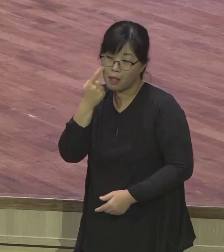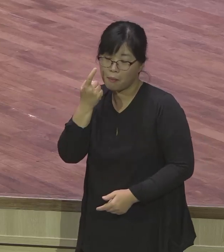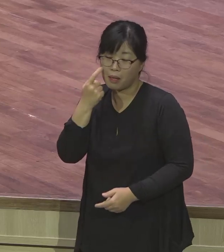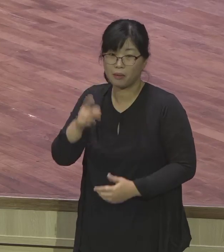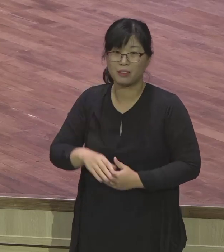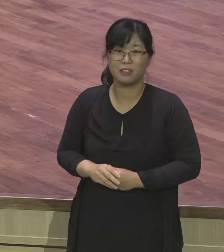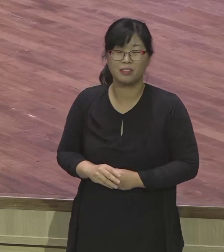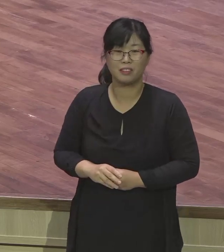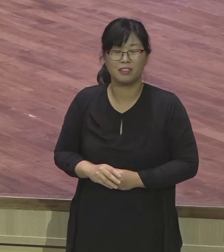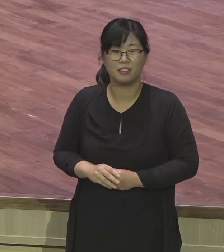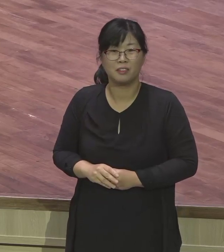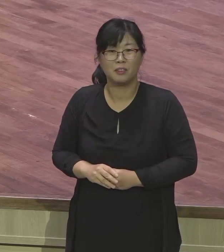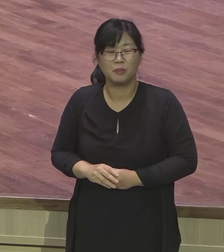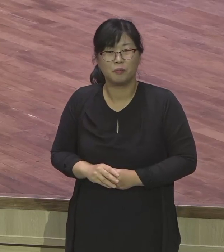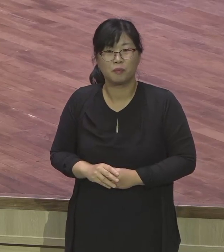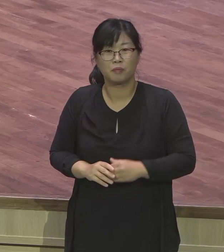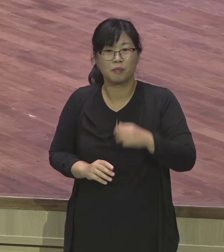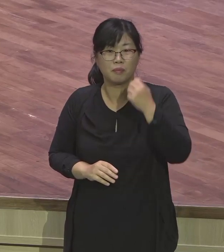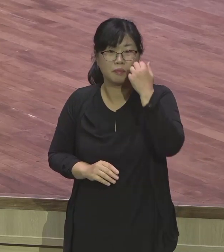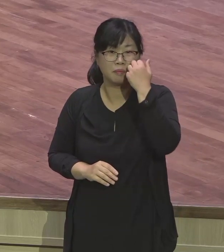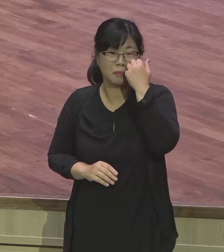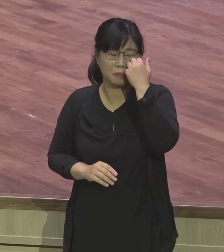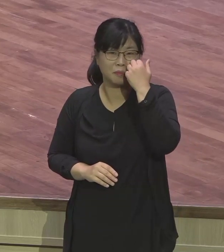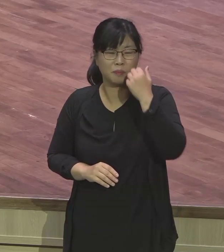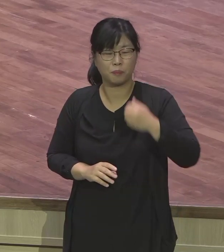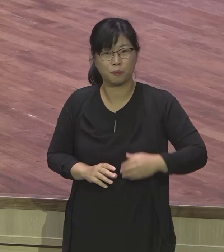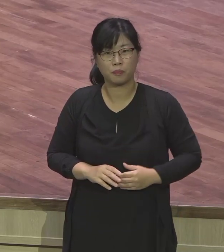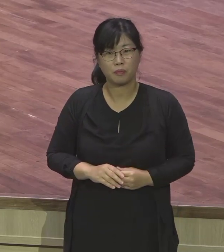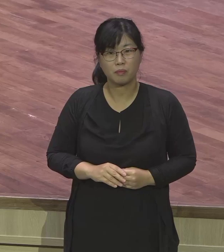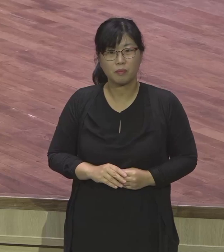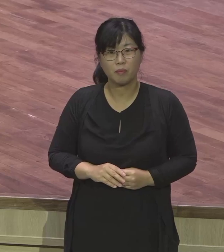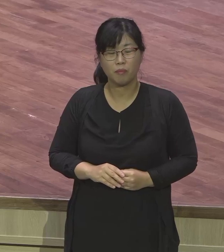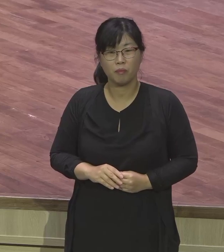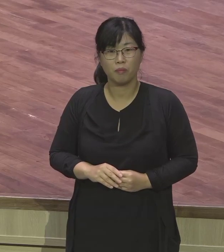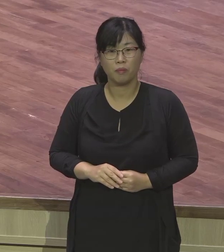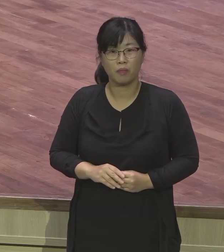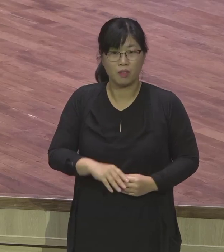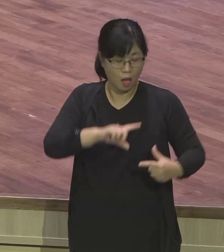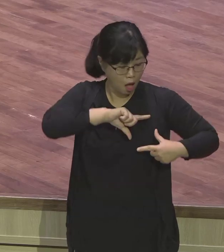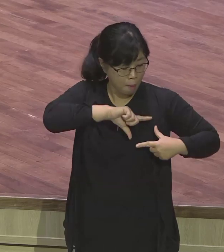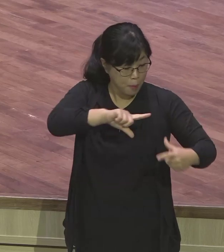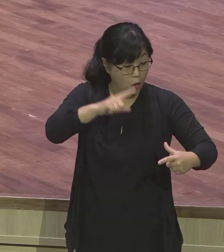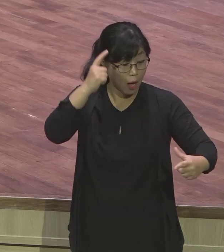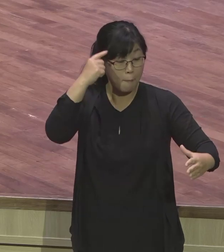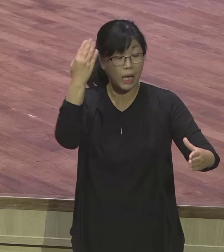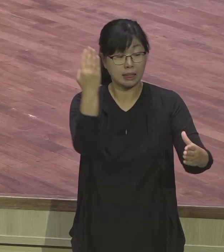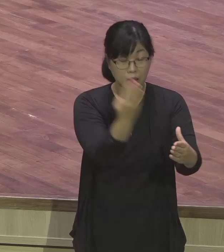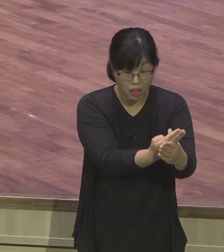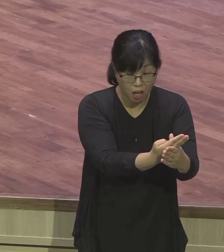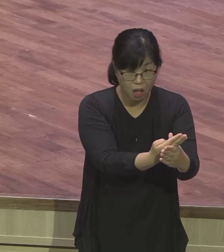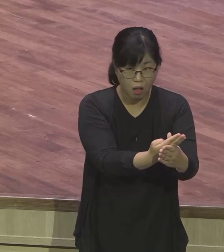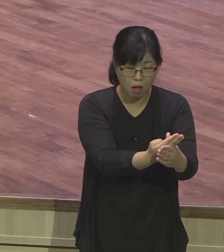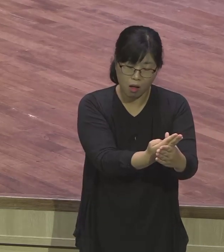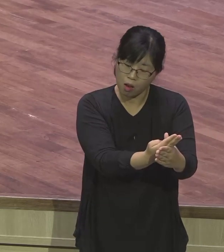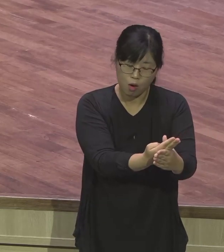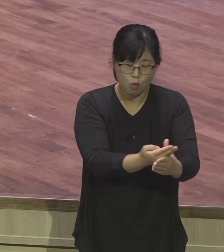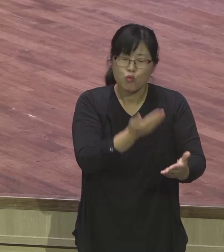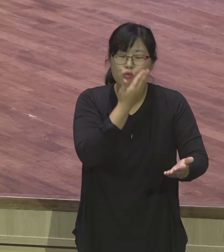손주들, 자식들인데도, 명예 박사는요, 논문 박사보다 더 존경하는, 명예 박사 아무나 받는 거 아니에요. 명예